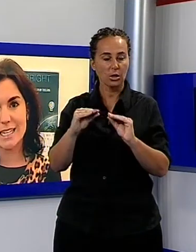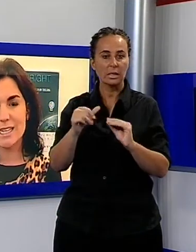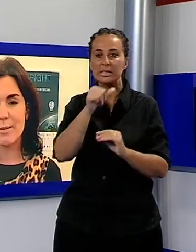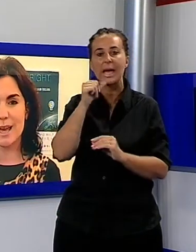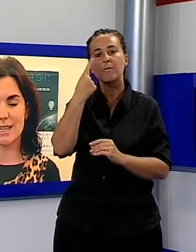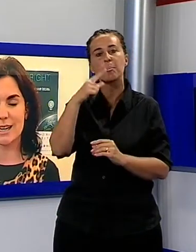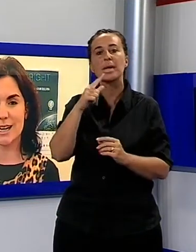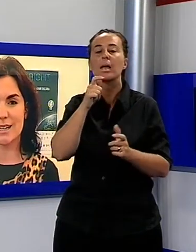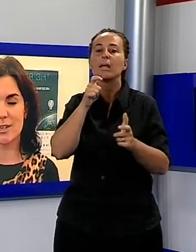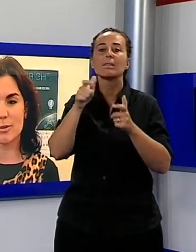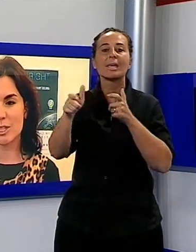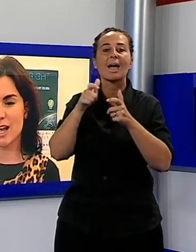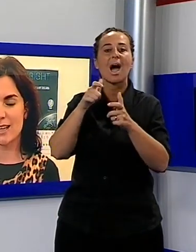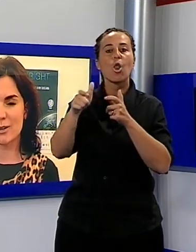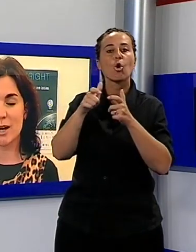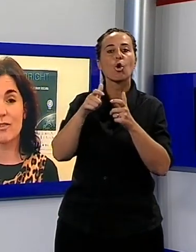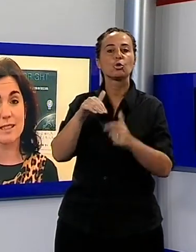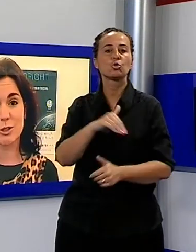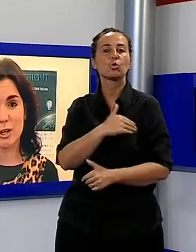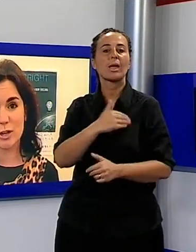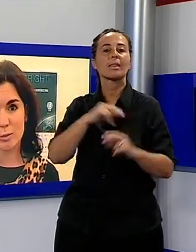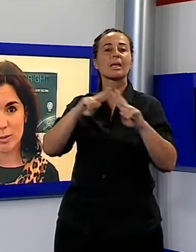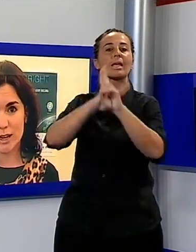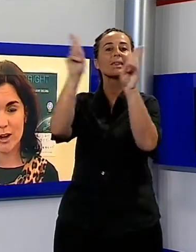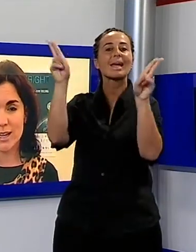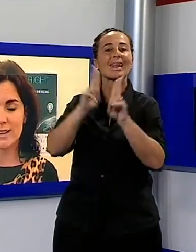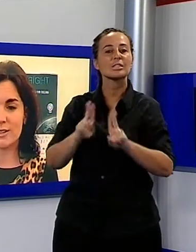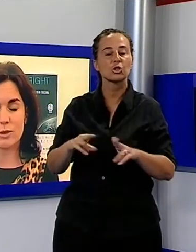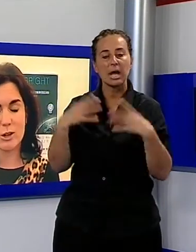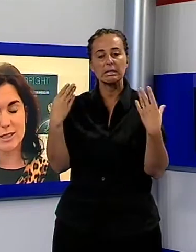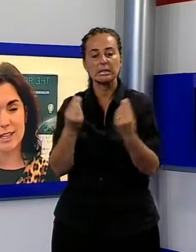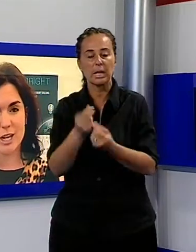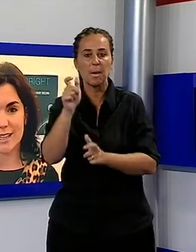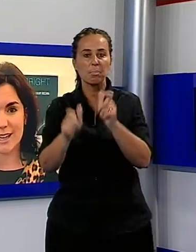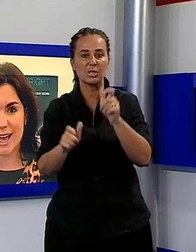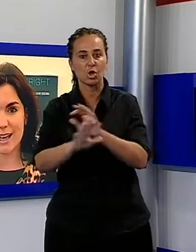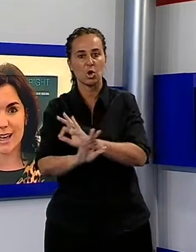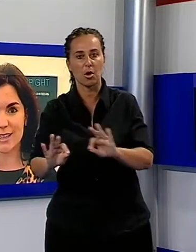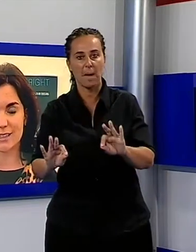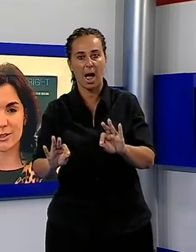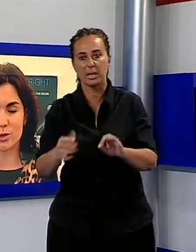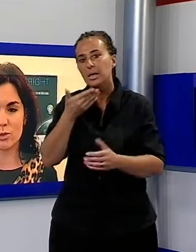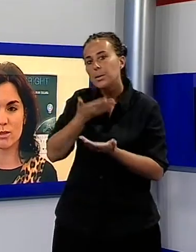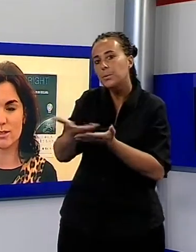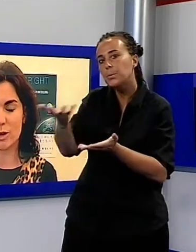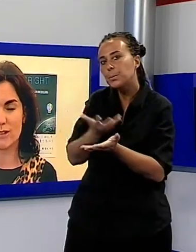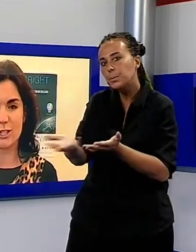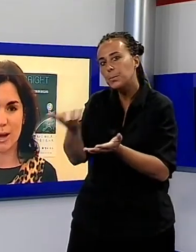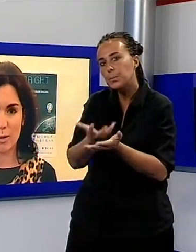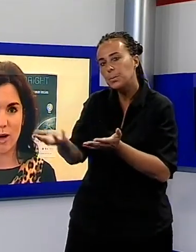per incominciare una conversazione con il pubblico sulla nostra ricerca e su cosa facciamo qua